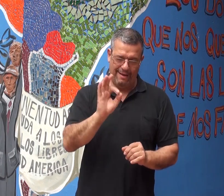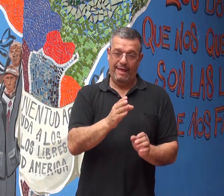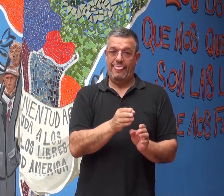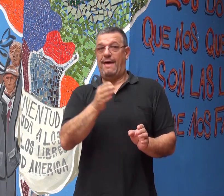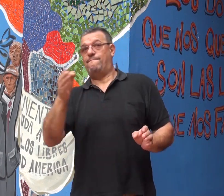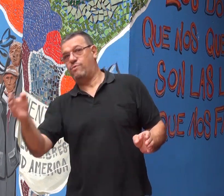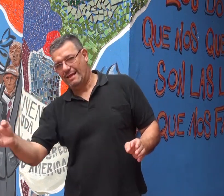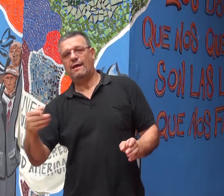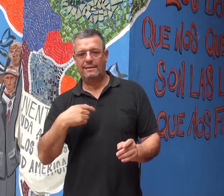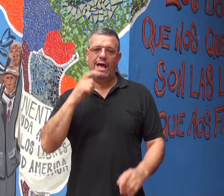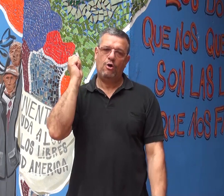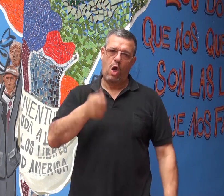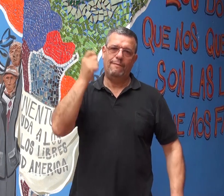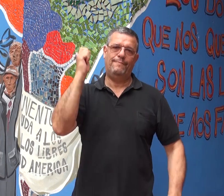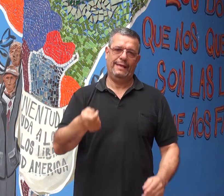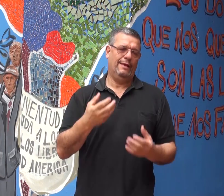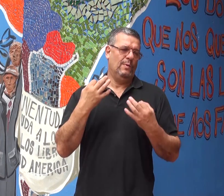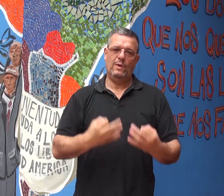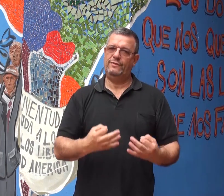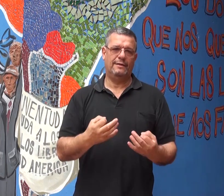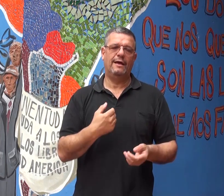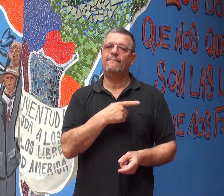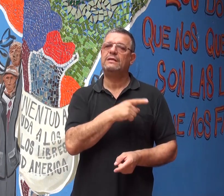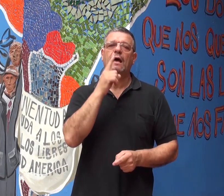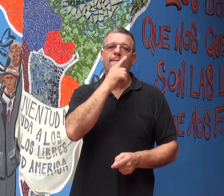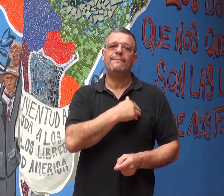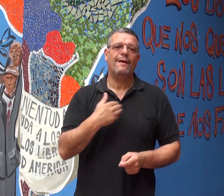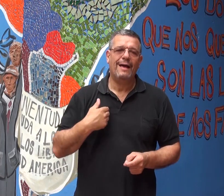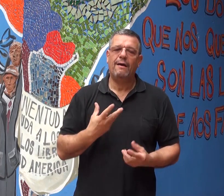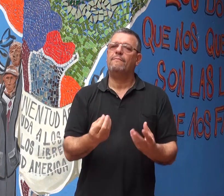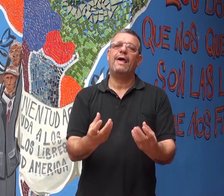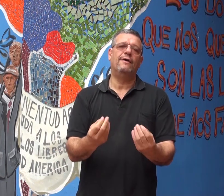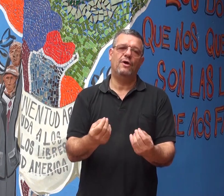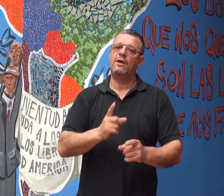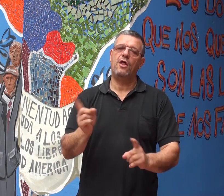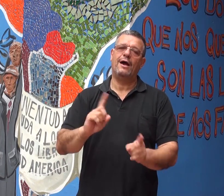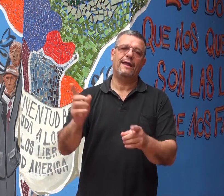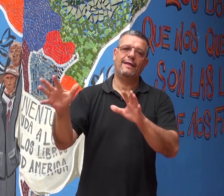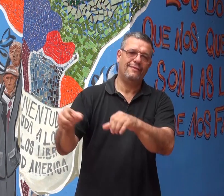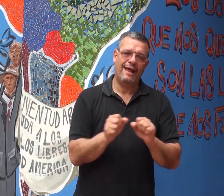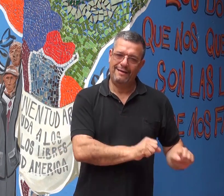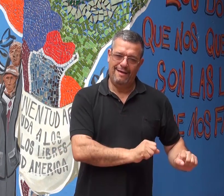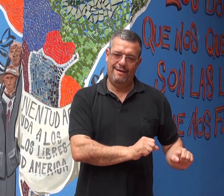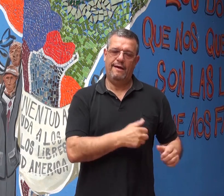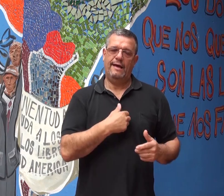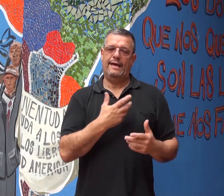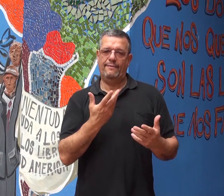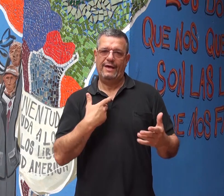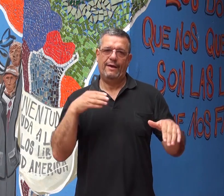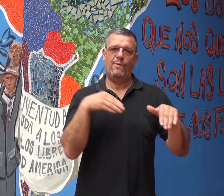el golpe militar. Mi mamá tenía miedo, no me quería llevar, me quedaba en